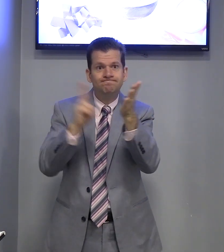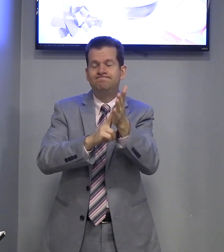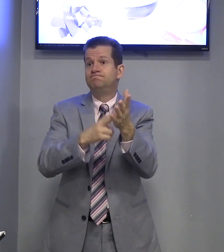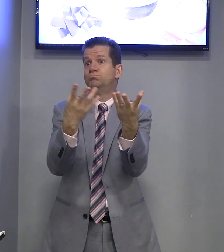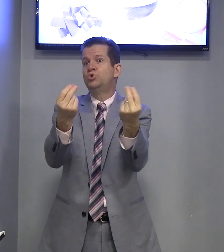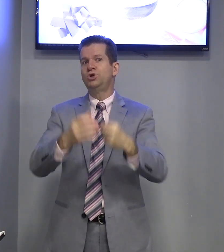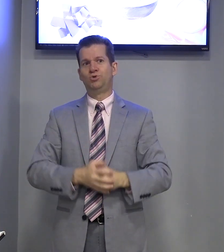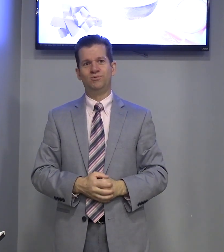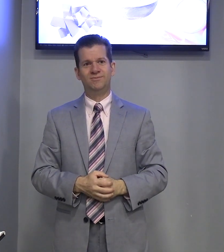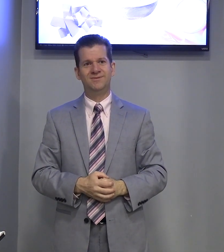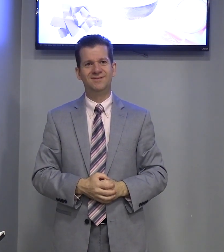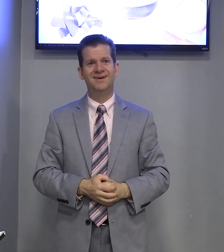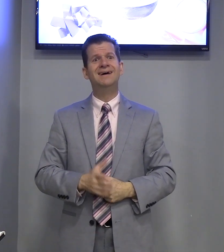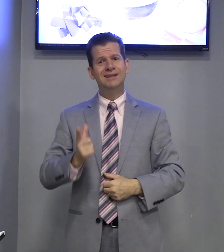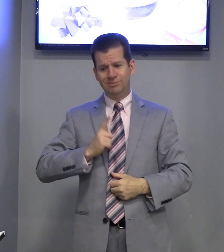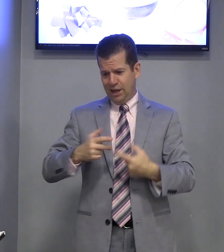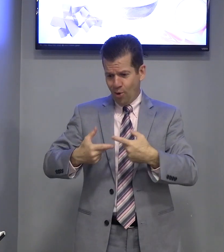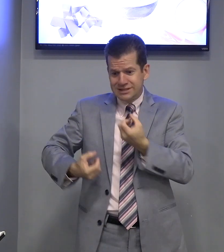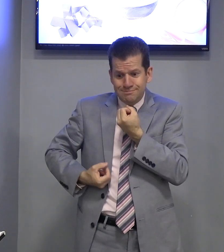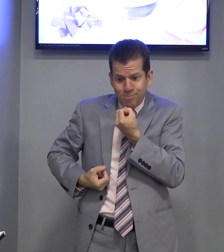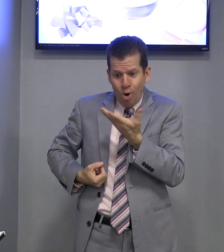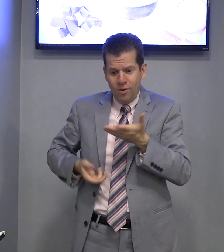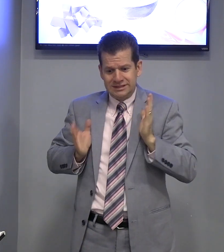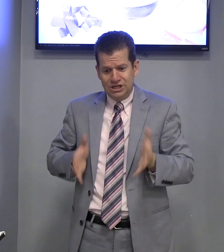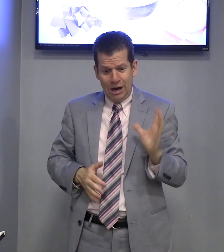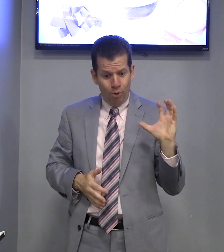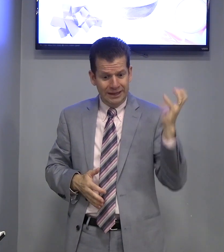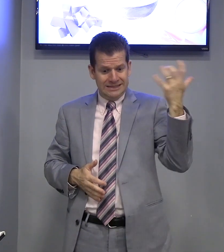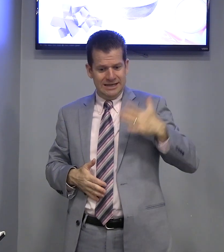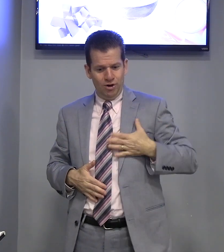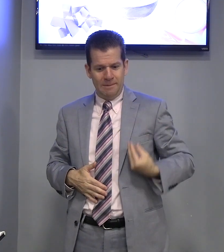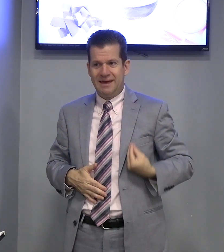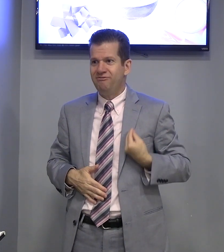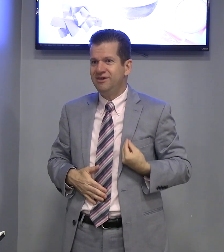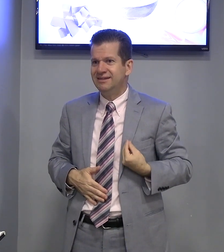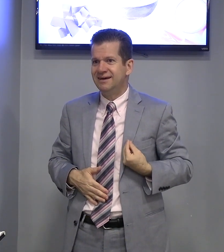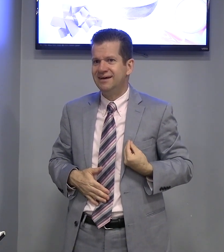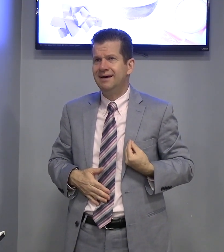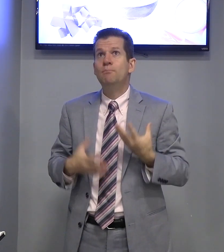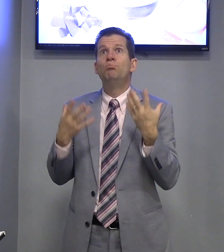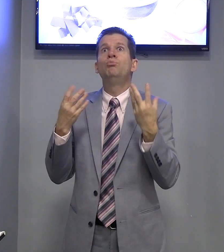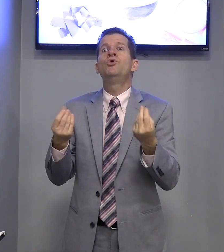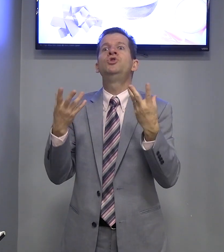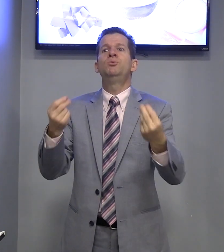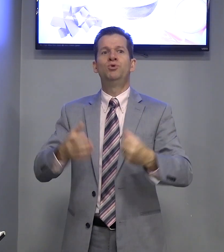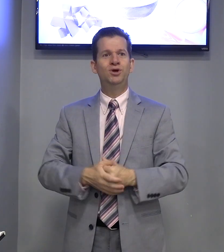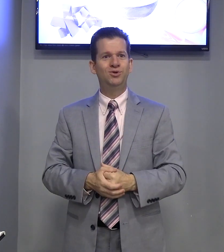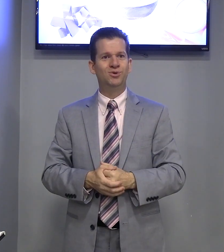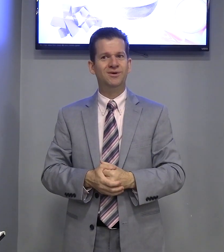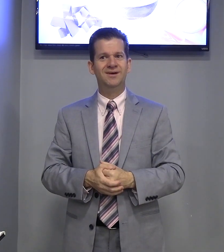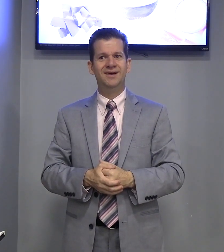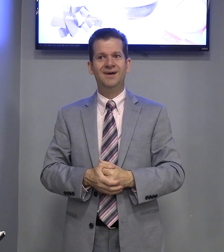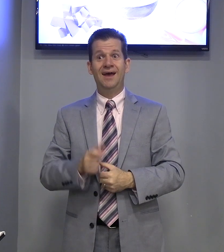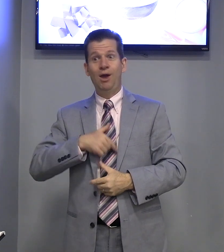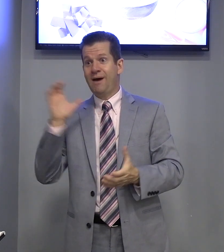Muito. Então, tem coisas boas que já aconteceram na minha vida. Muito e muito. Eu